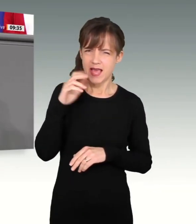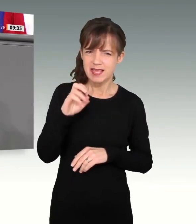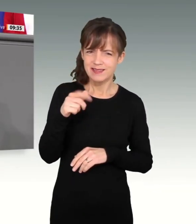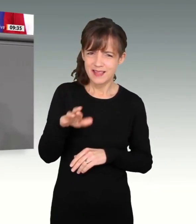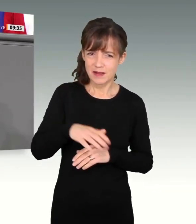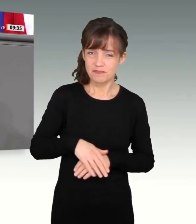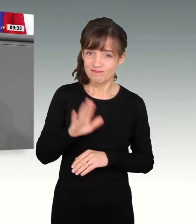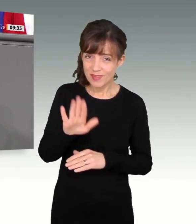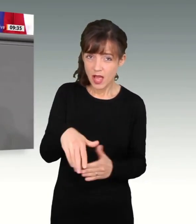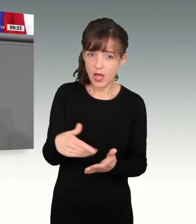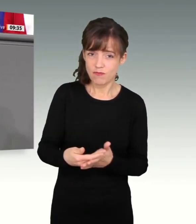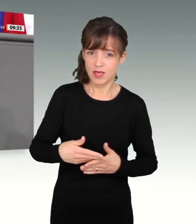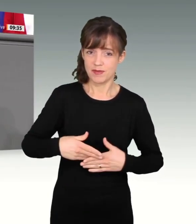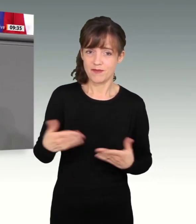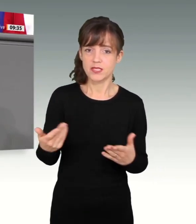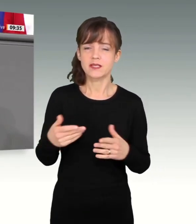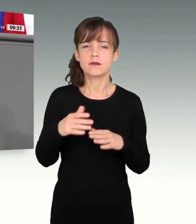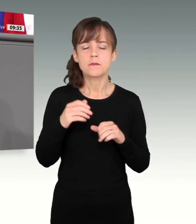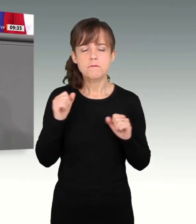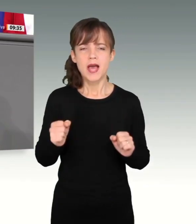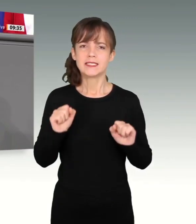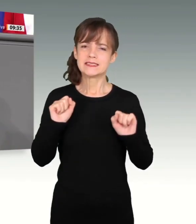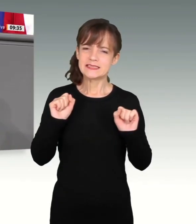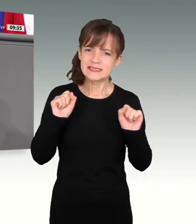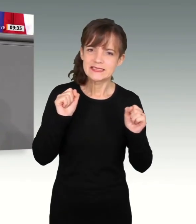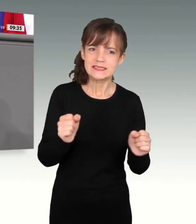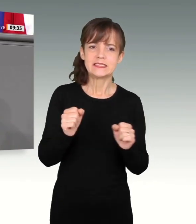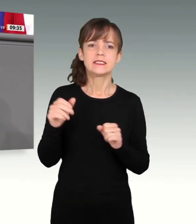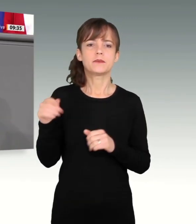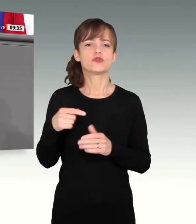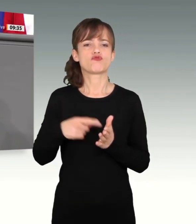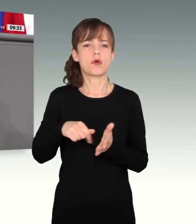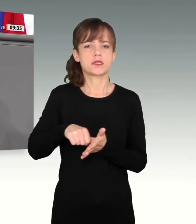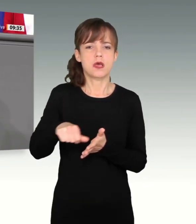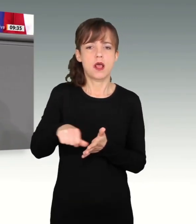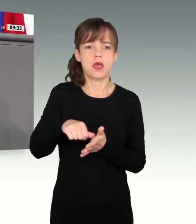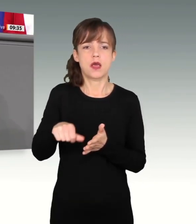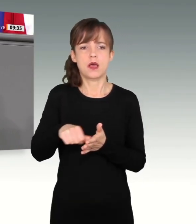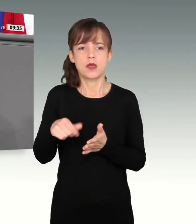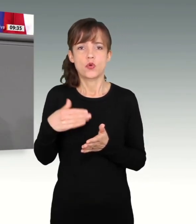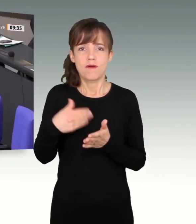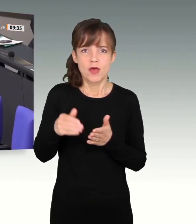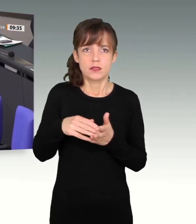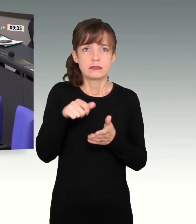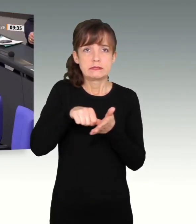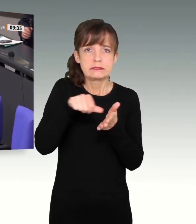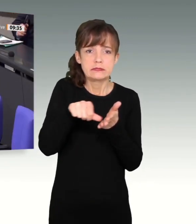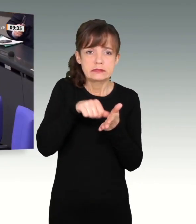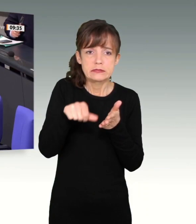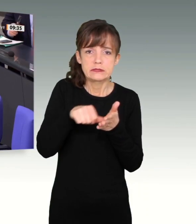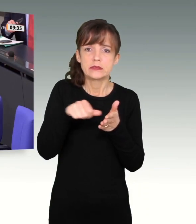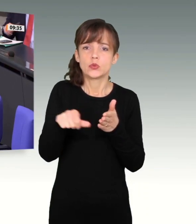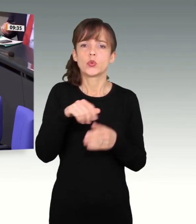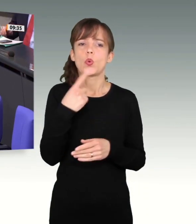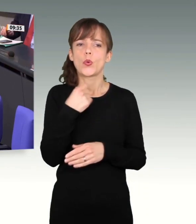superteuren Zugriffen der rot-grünen Planwirtschaft und Ideologiepolitik zu schützen, nicht etwa diese möglich zu machen. Mein letzter